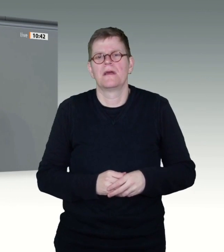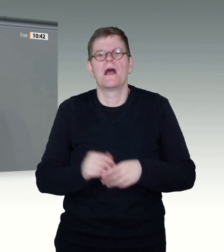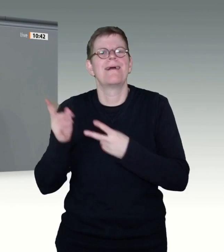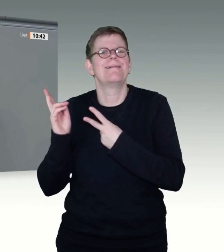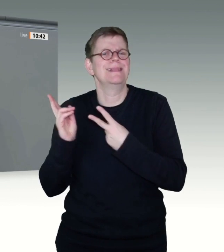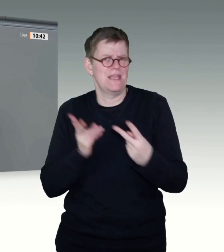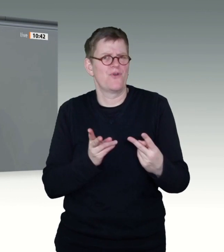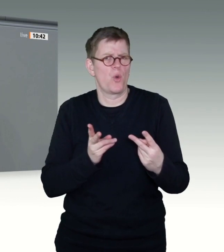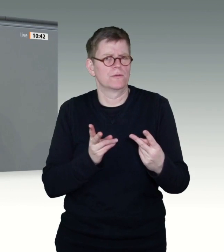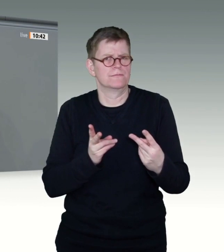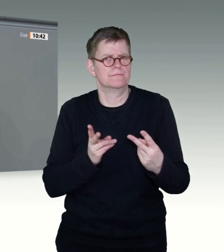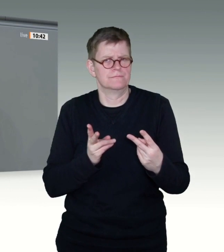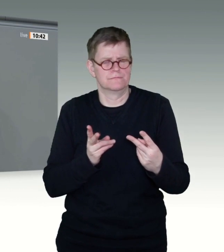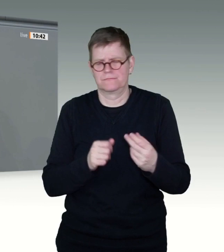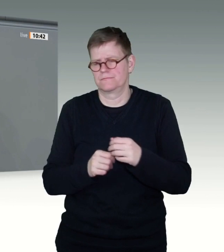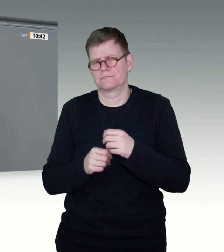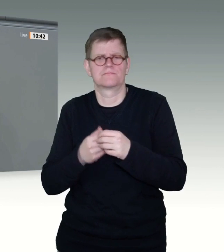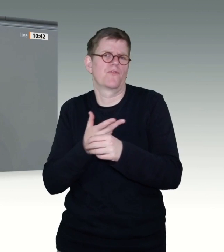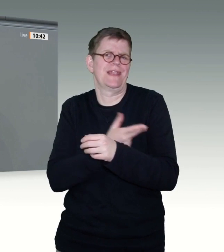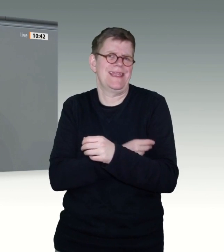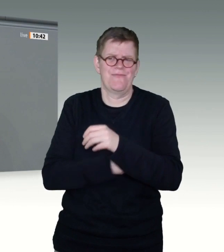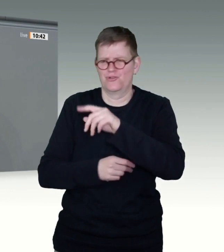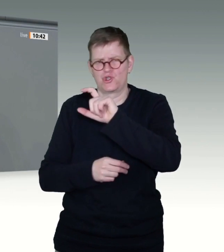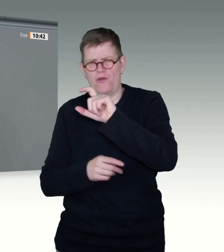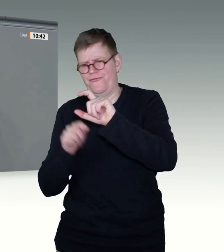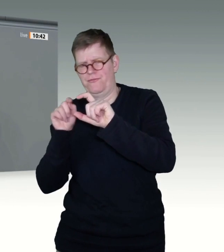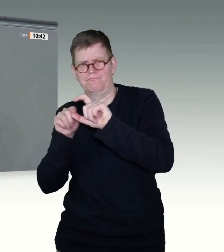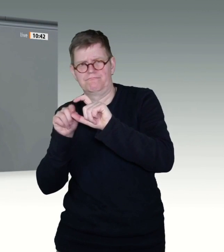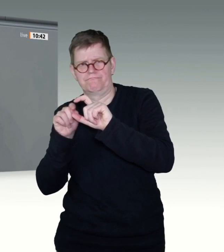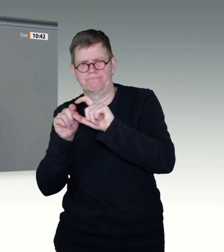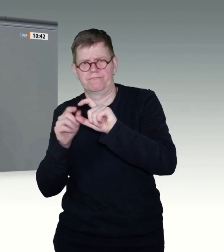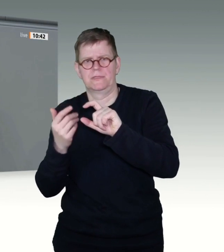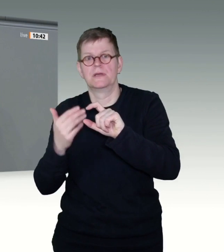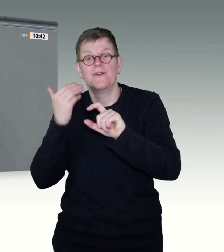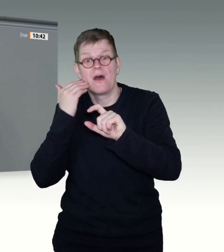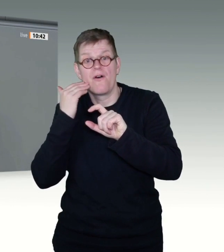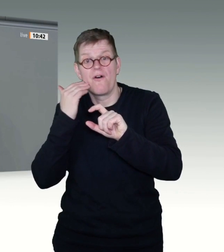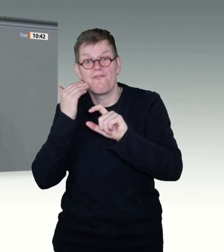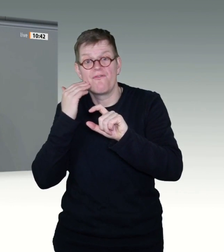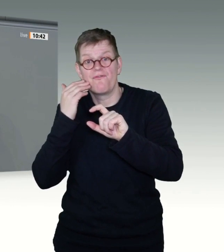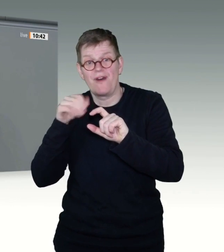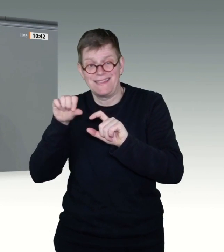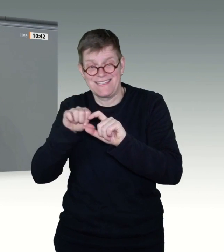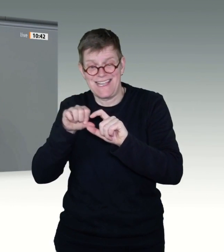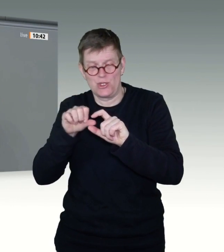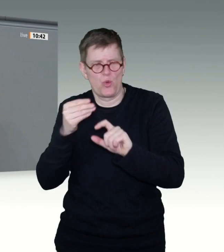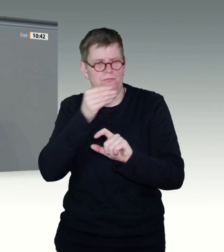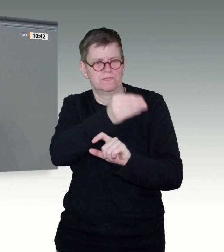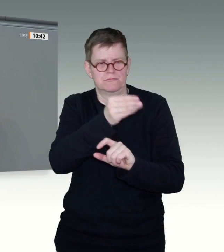Impfstoffe in die Logistikzentren der Länder in den Landesbehörden gehen, ist bekannt. Die Verteilung aus den